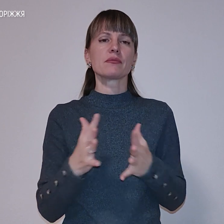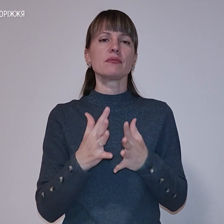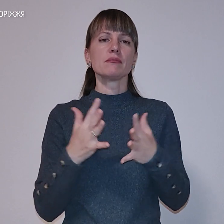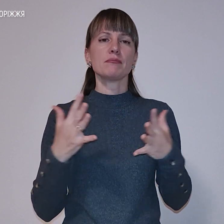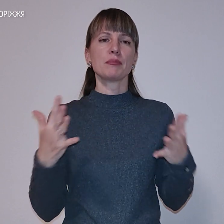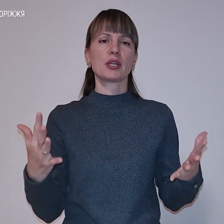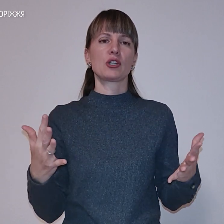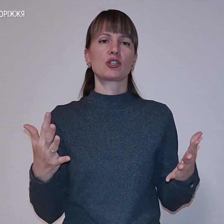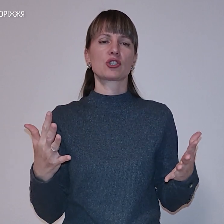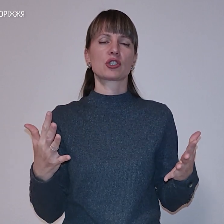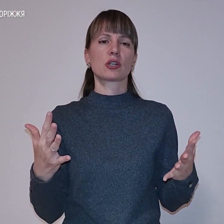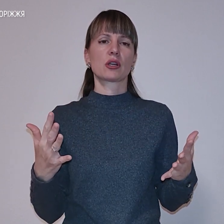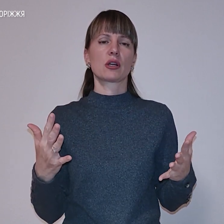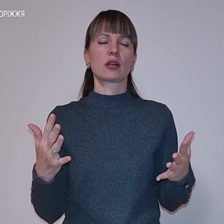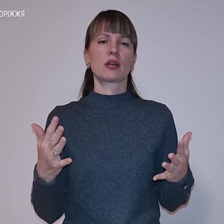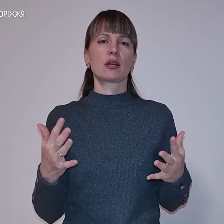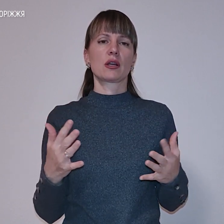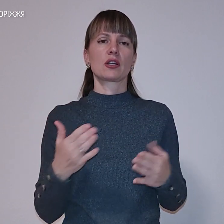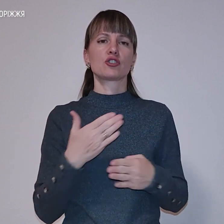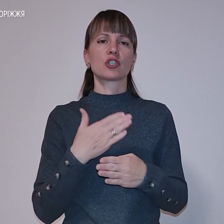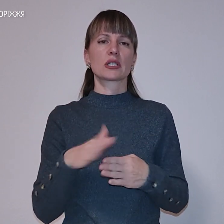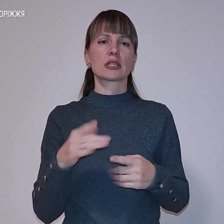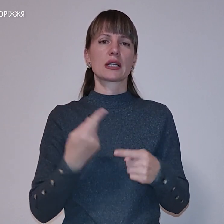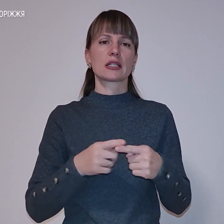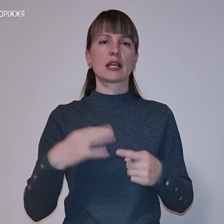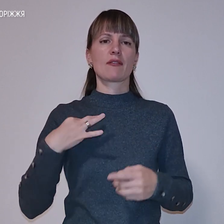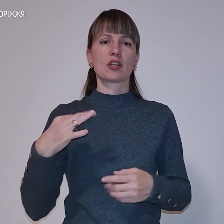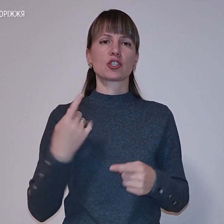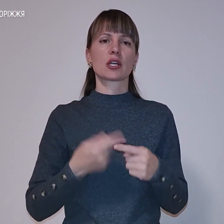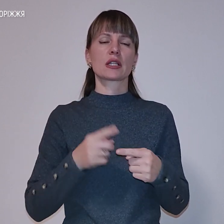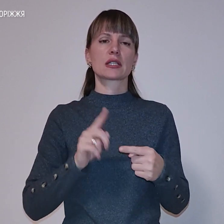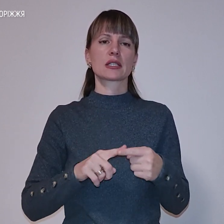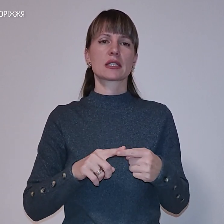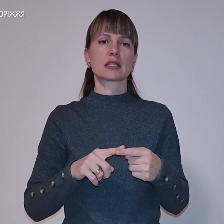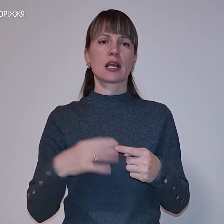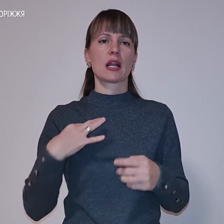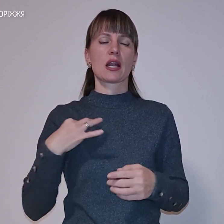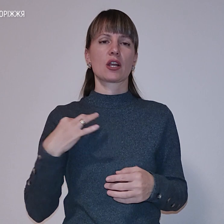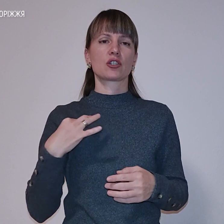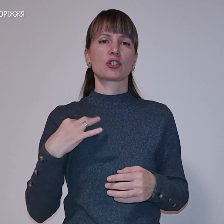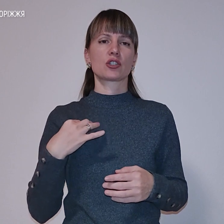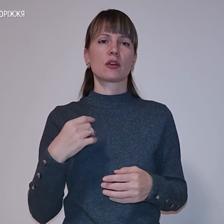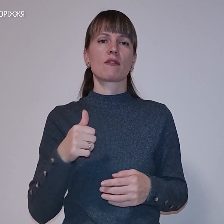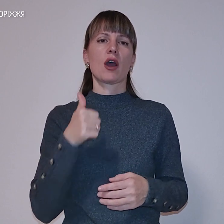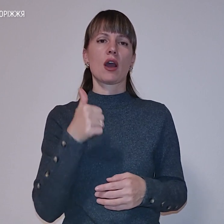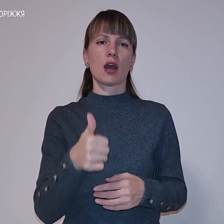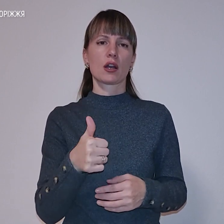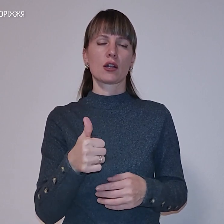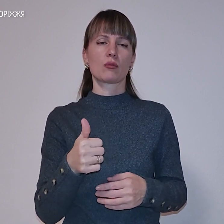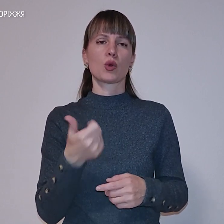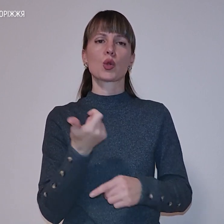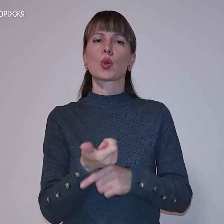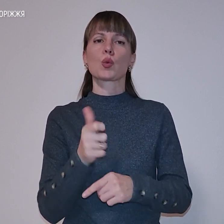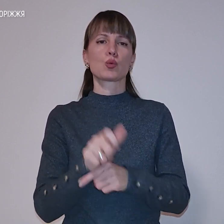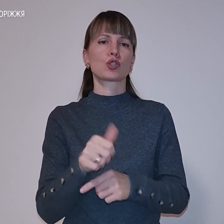частина цих речей – це речі в гарному, дуже гарному